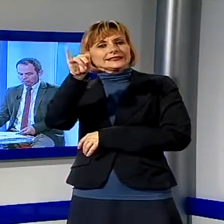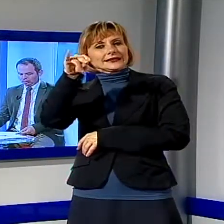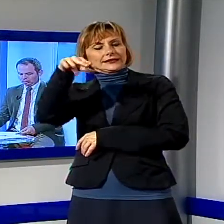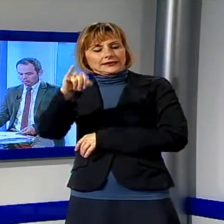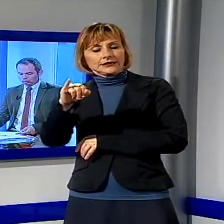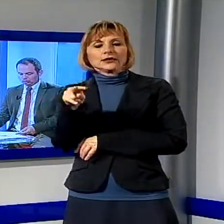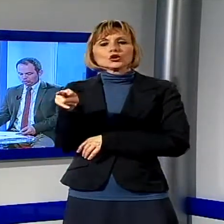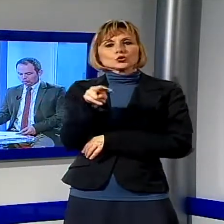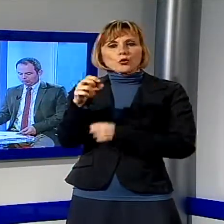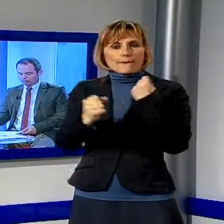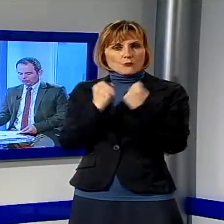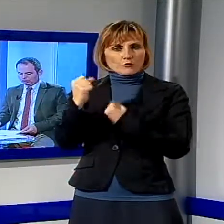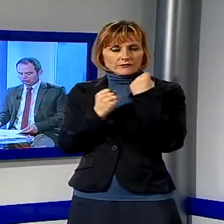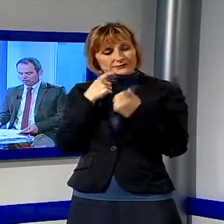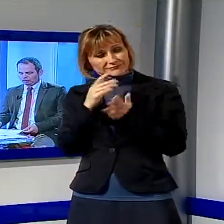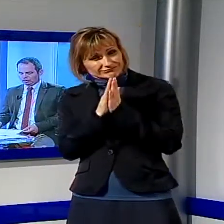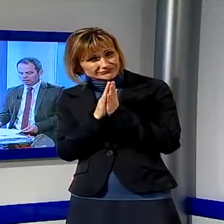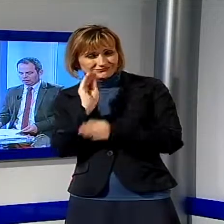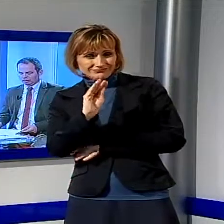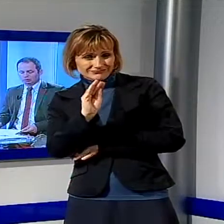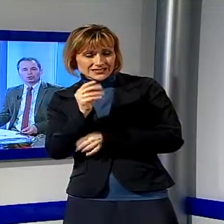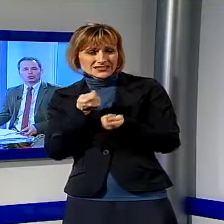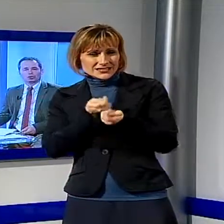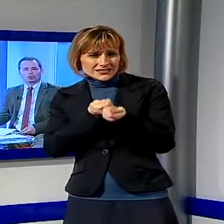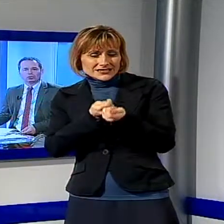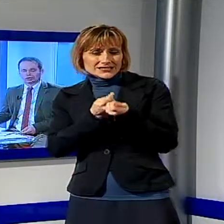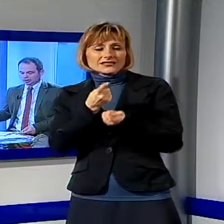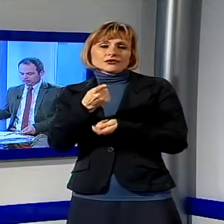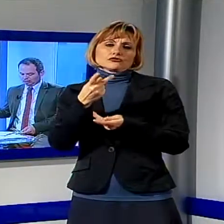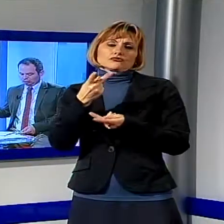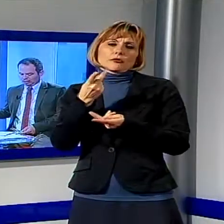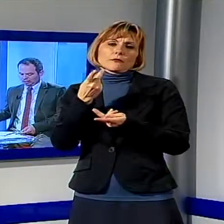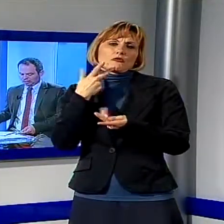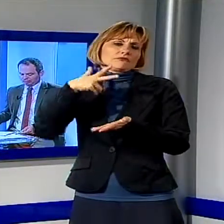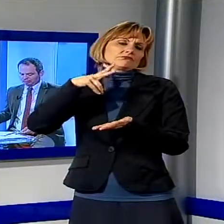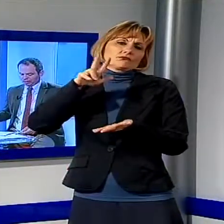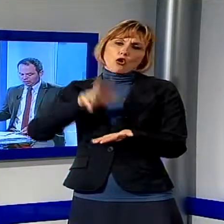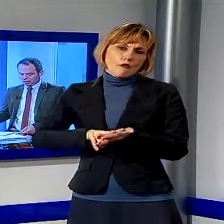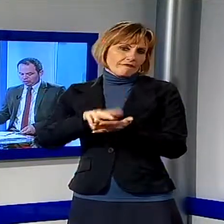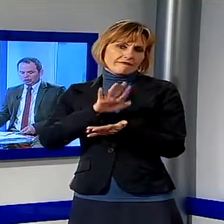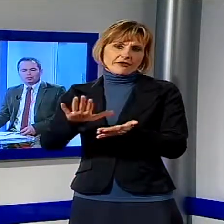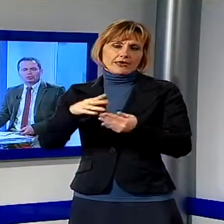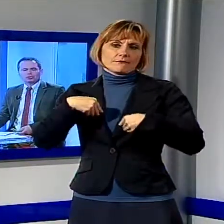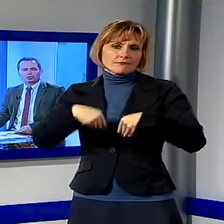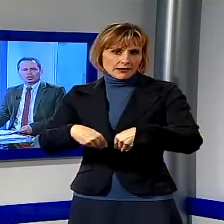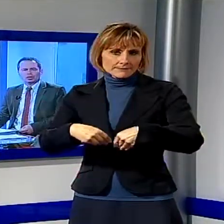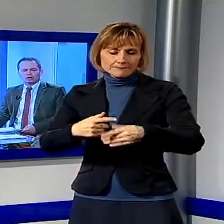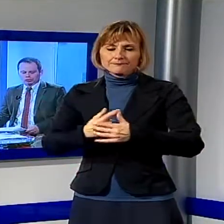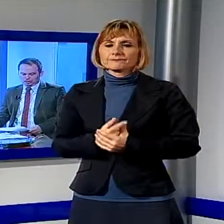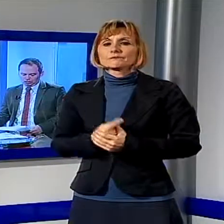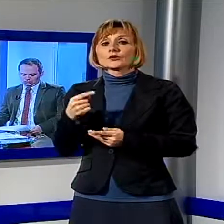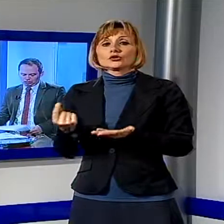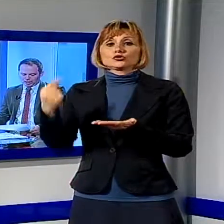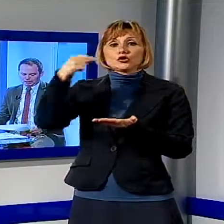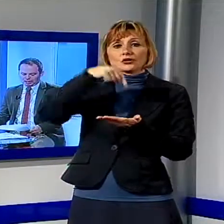movimenti sollecitano Baldini a sciogliere fin dai prossimi giorni ogni residua riserva. Torniamo invece a Luca con una